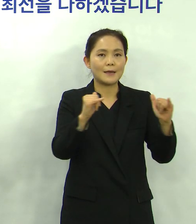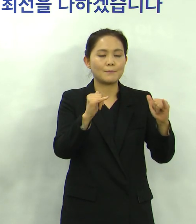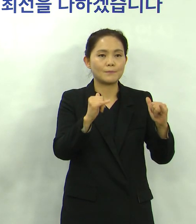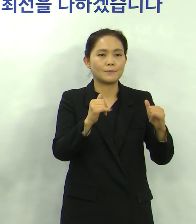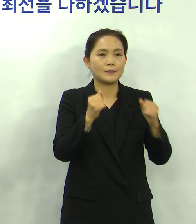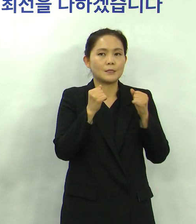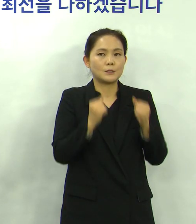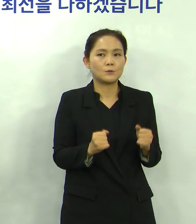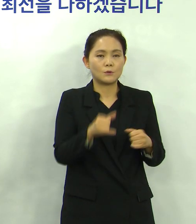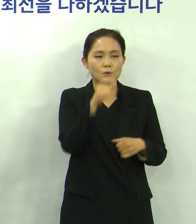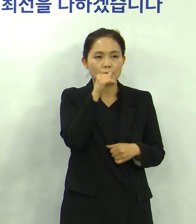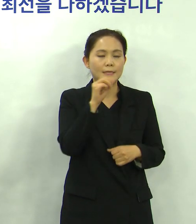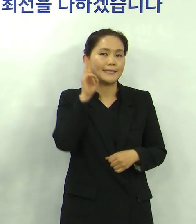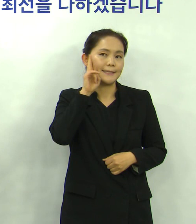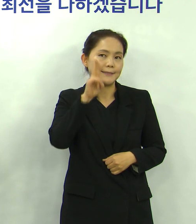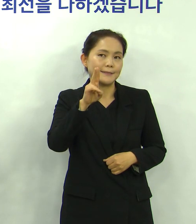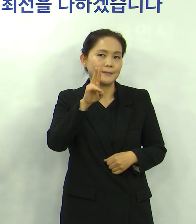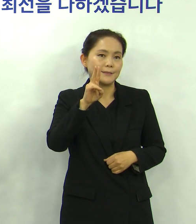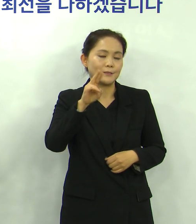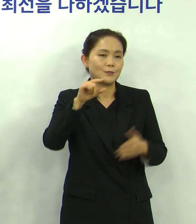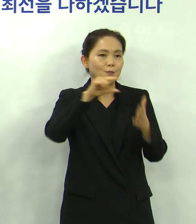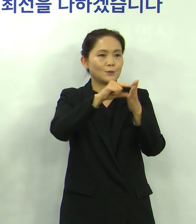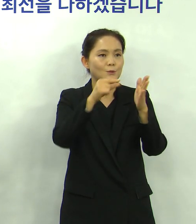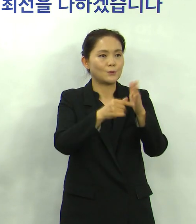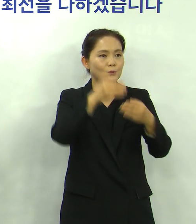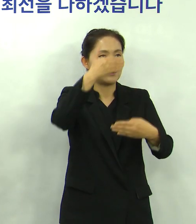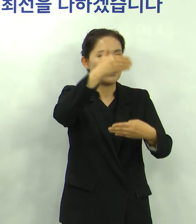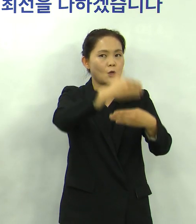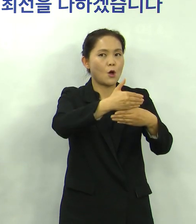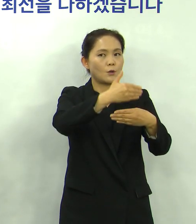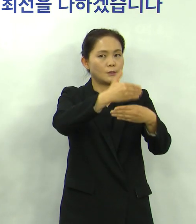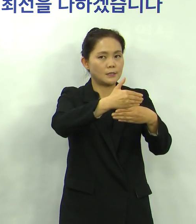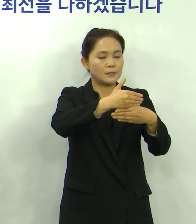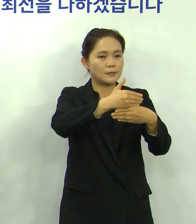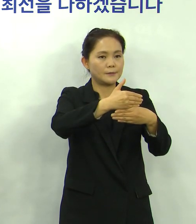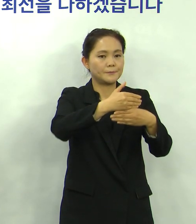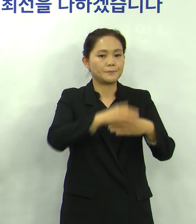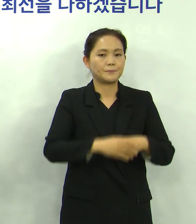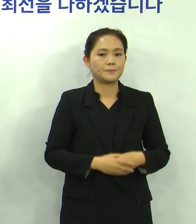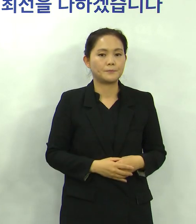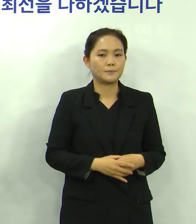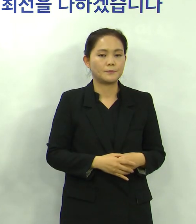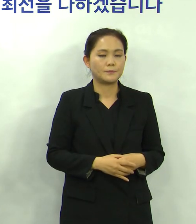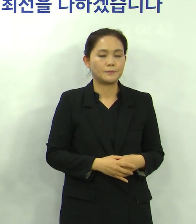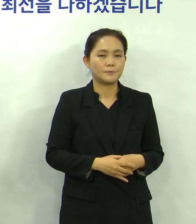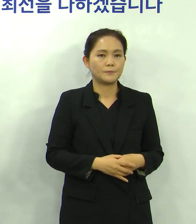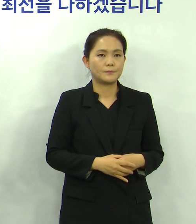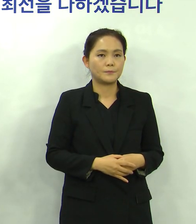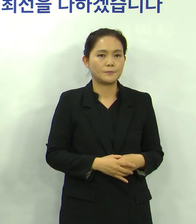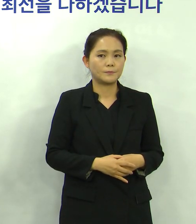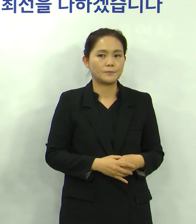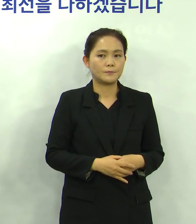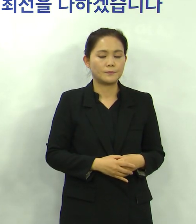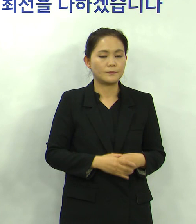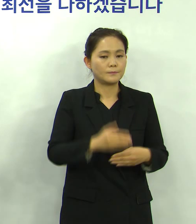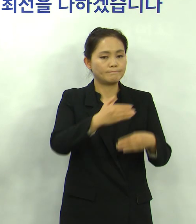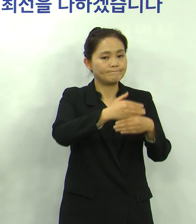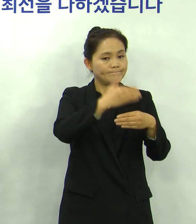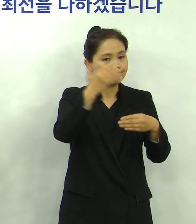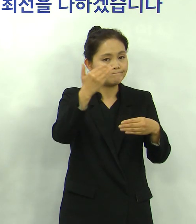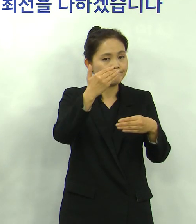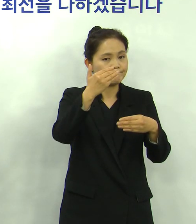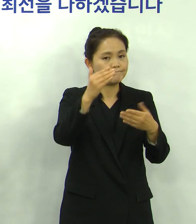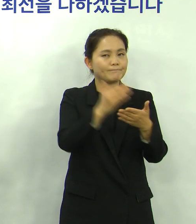격리를 해서 더 진단 후에 아마 격리 해제 여부를 결정할 것으로